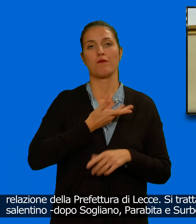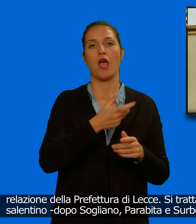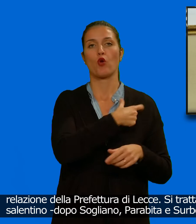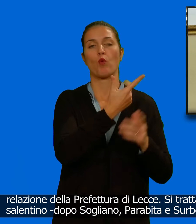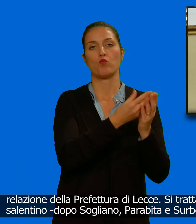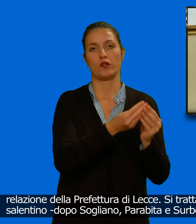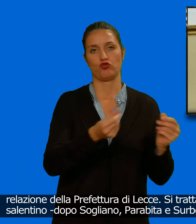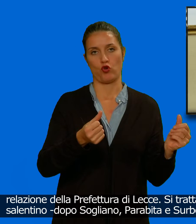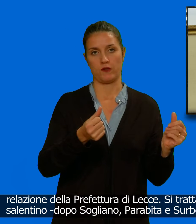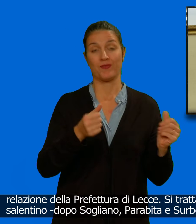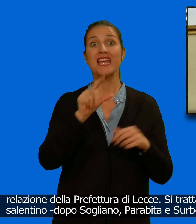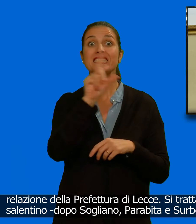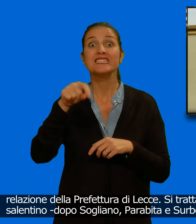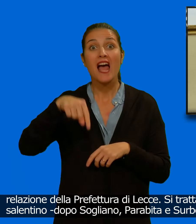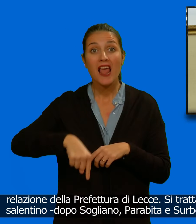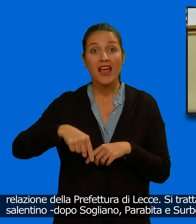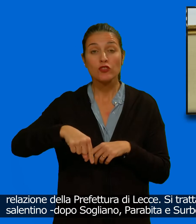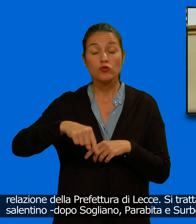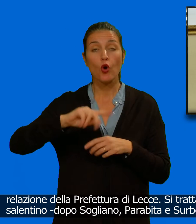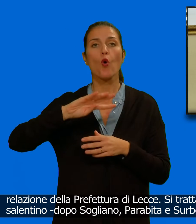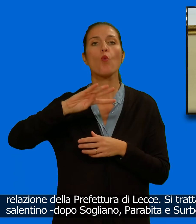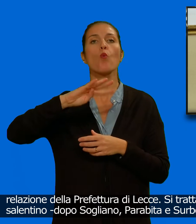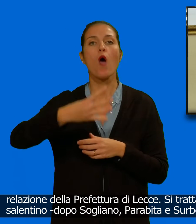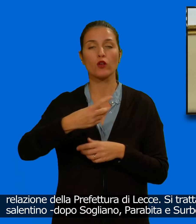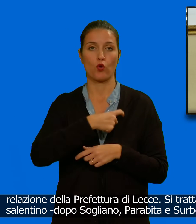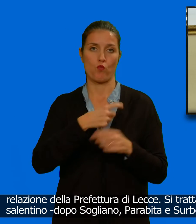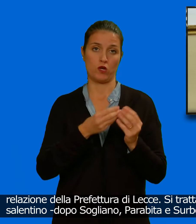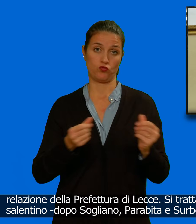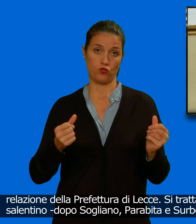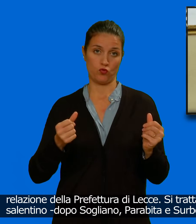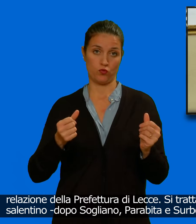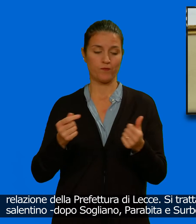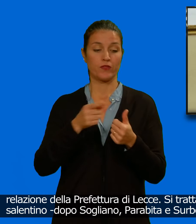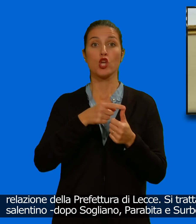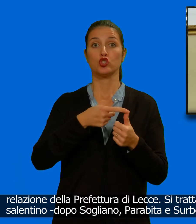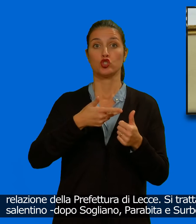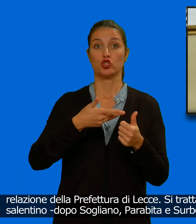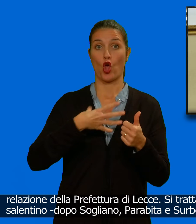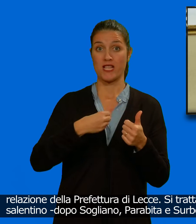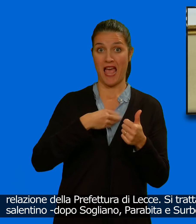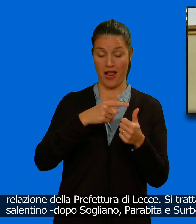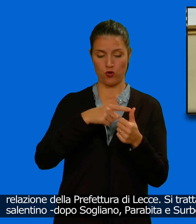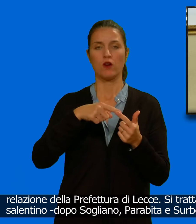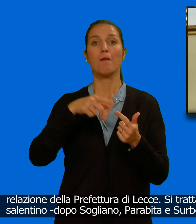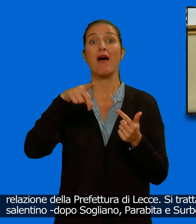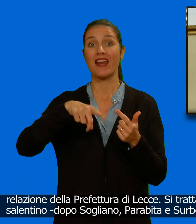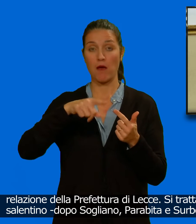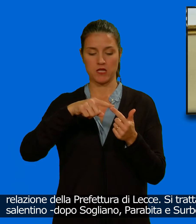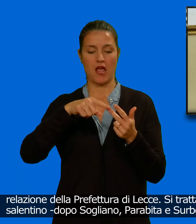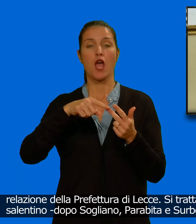Si tratta del quarto comune Salentino, dopo Sogliano, Parabita e Surbo, ad essere